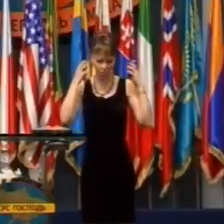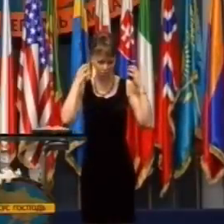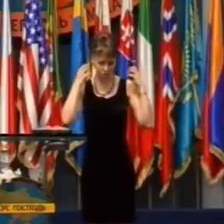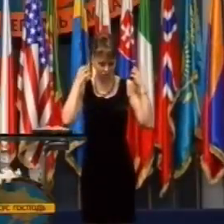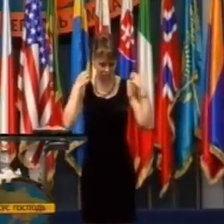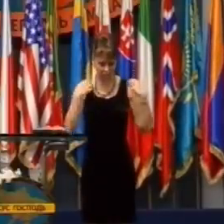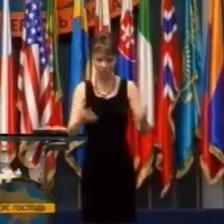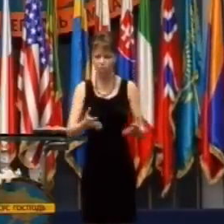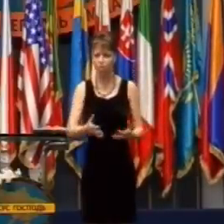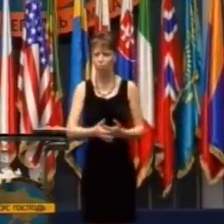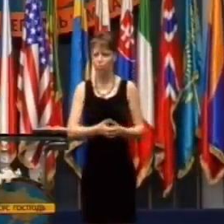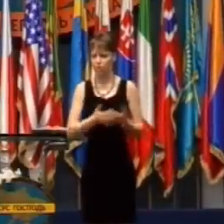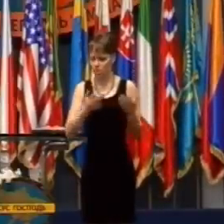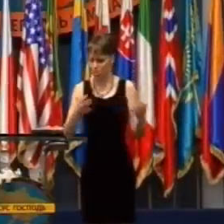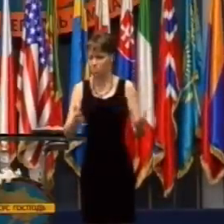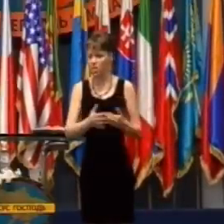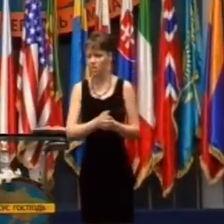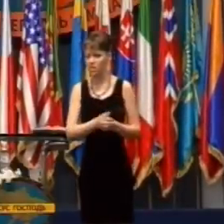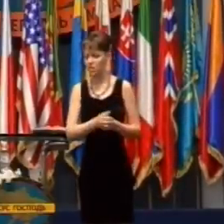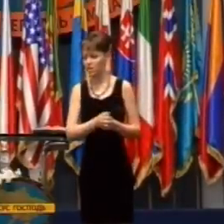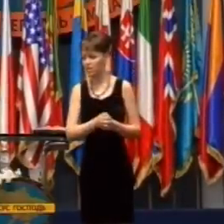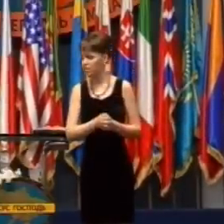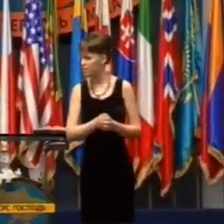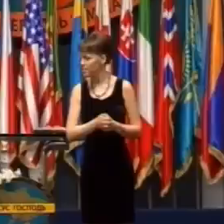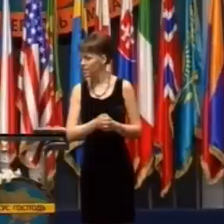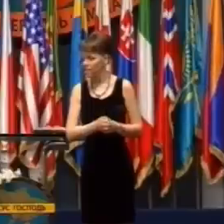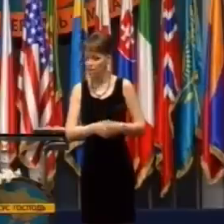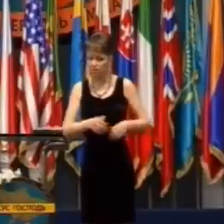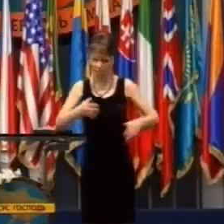a krvácala až na to skoro zomrela.